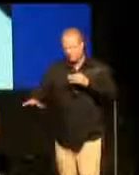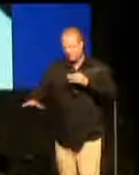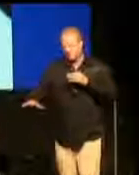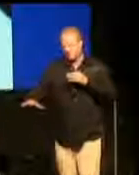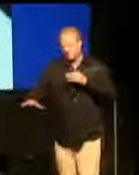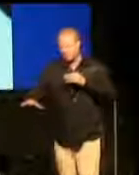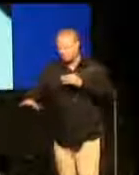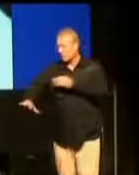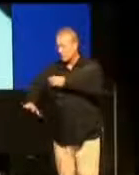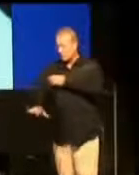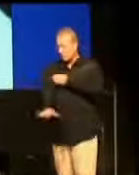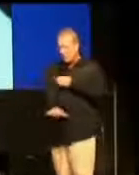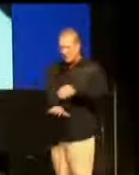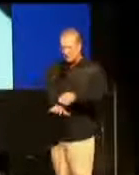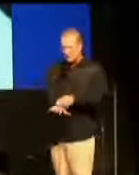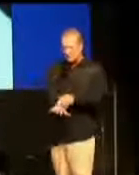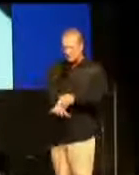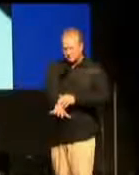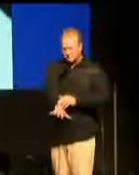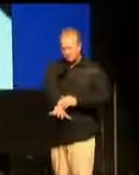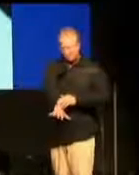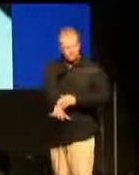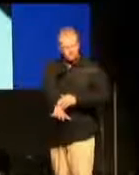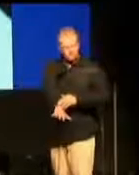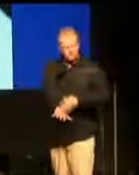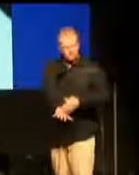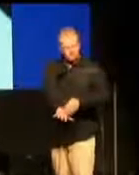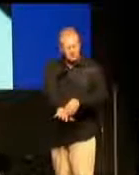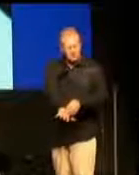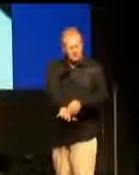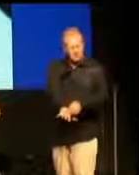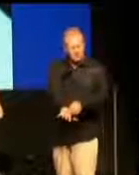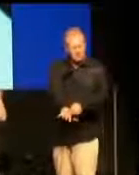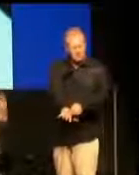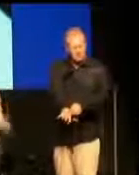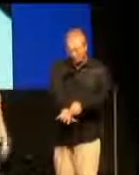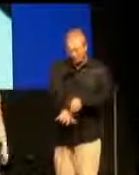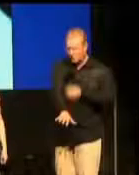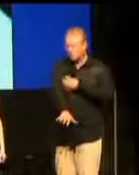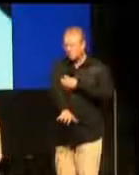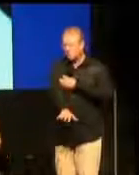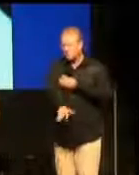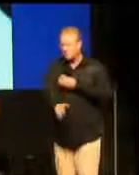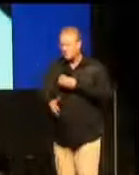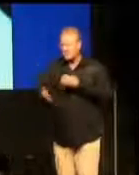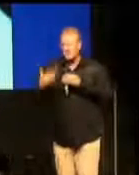Austrocknung. Aber meine Venen waren schon eingefallen.